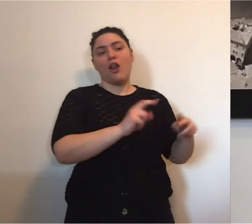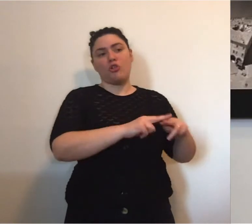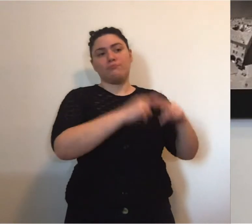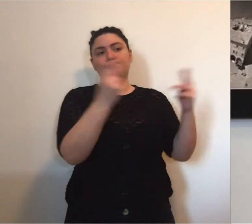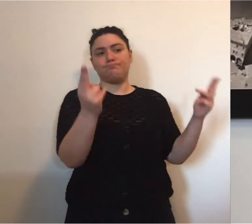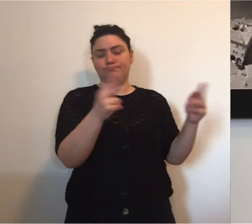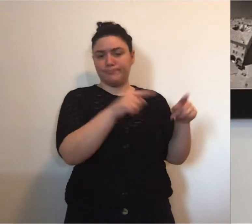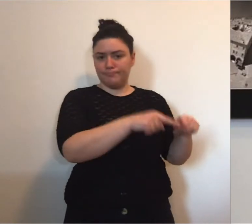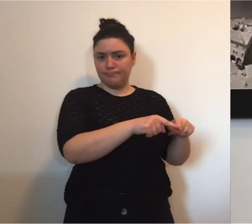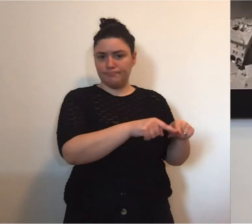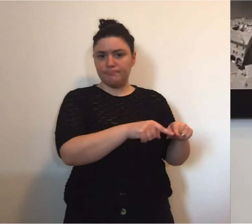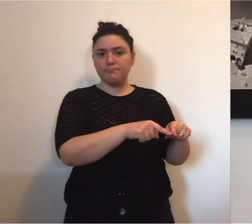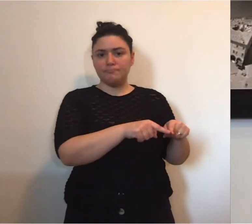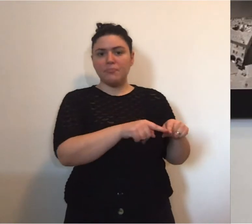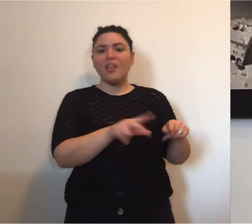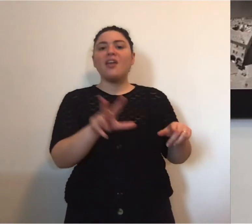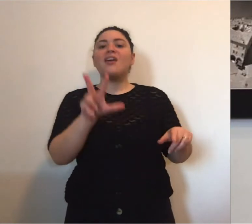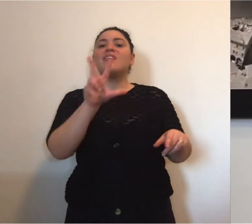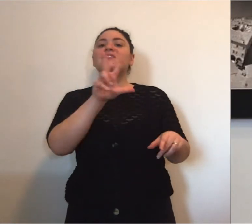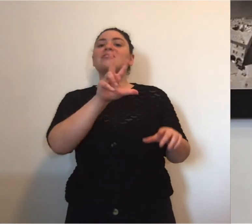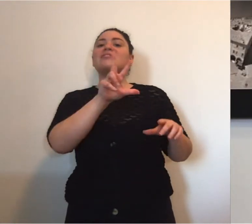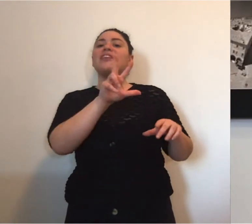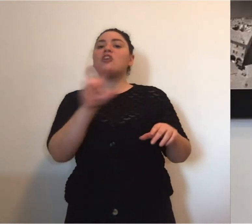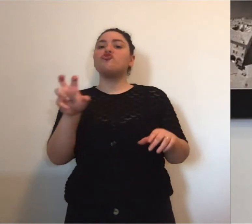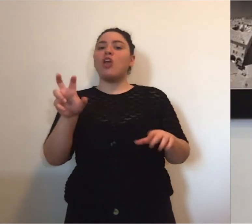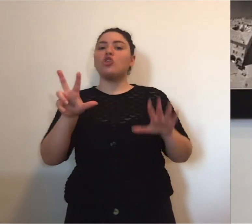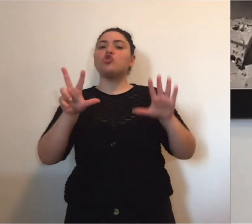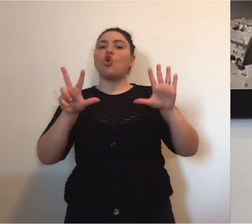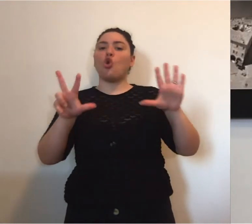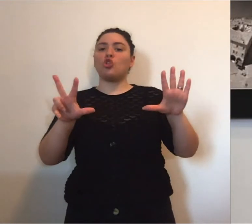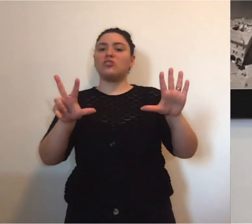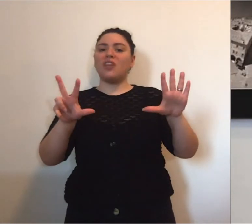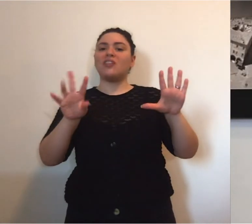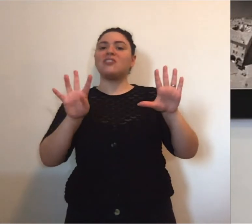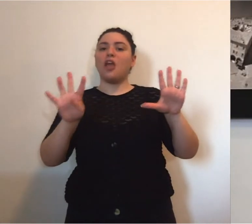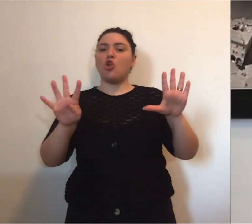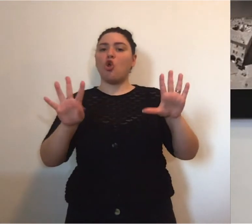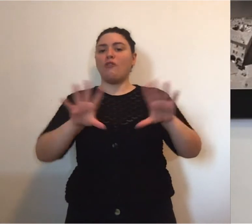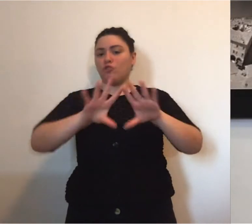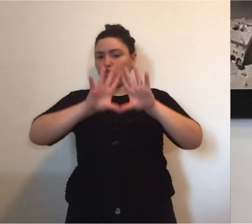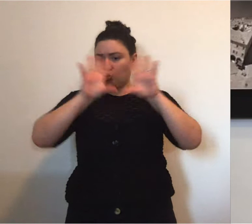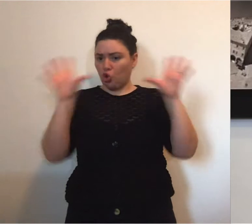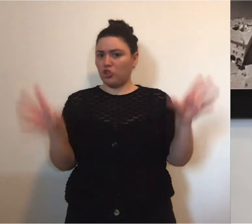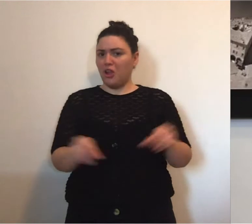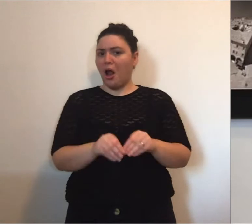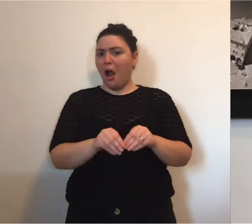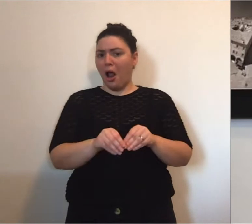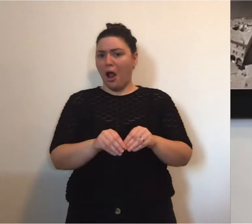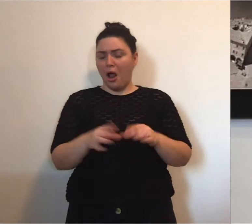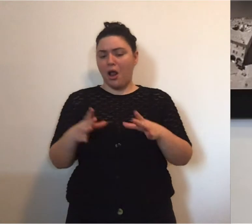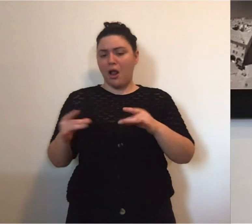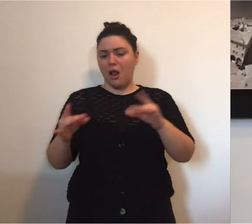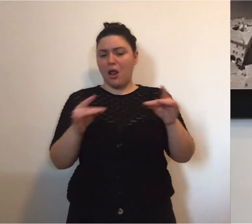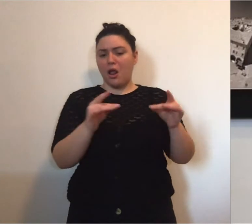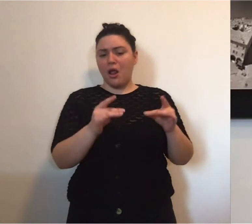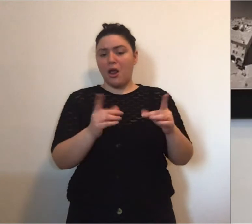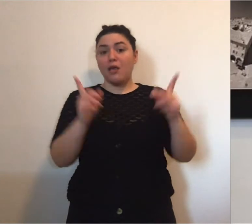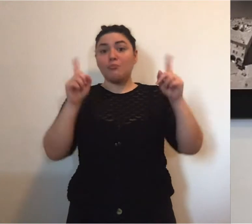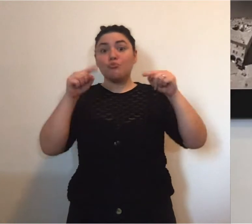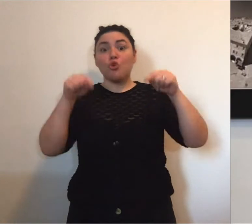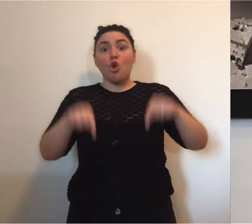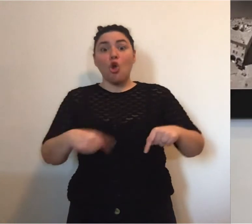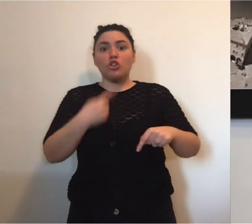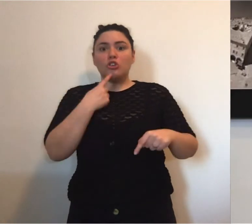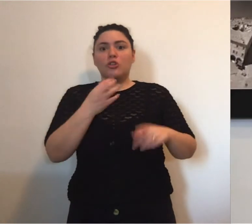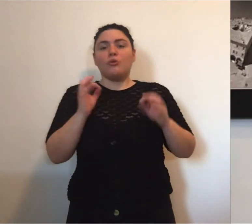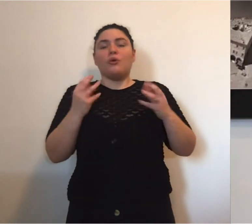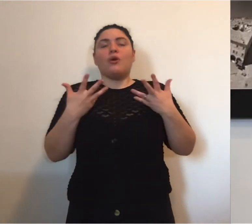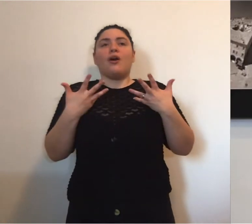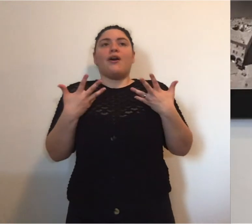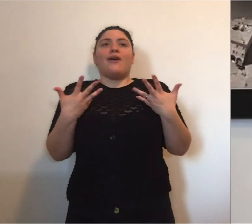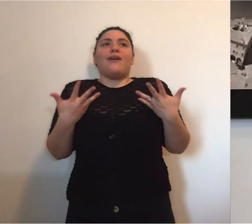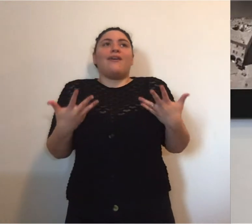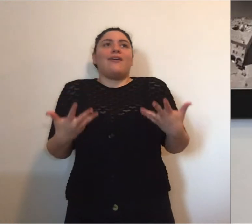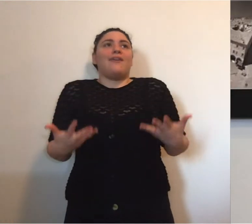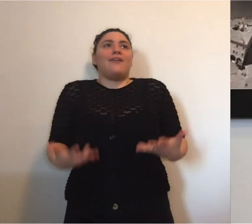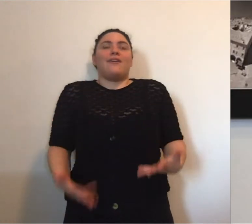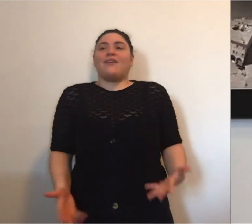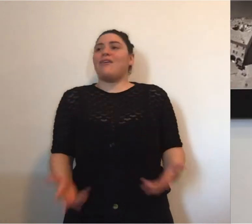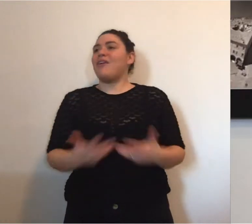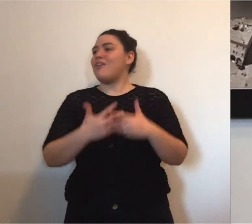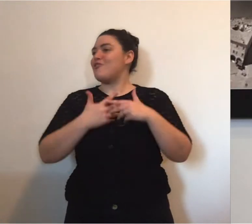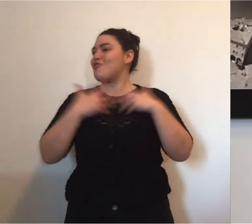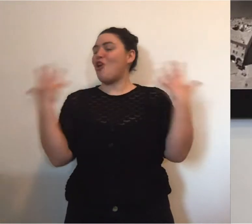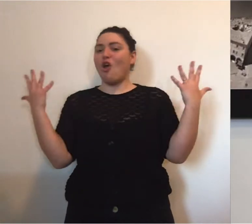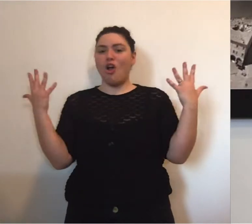389 in totale, anche oggi, lo dico con un sollievo enorme, non